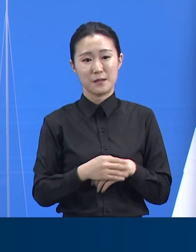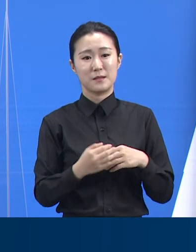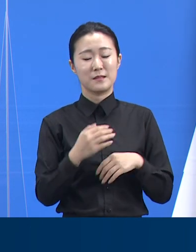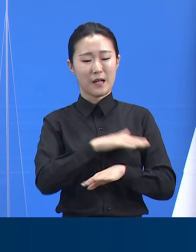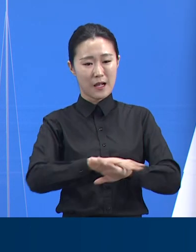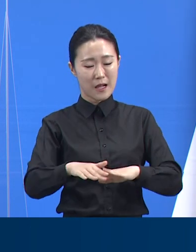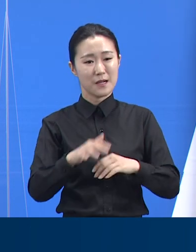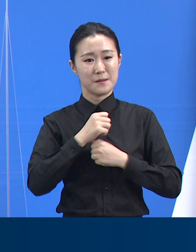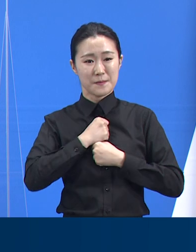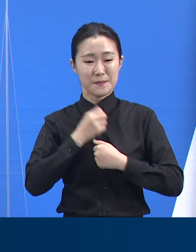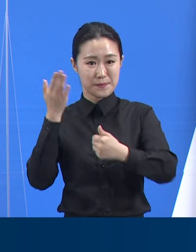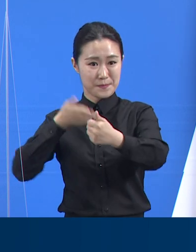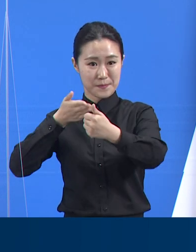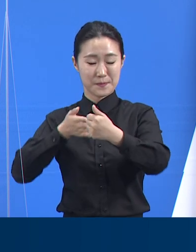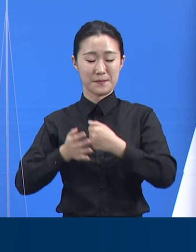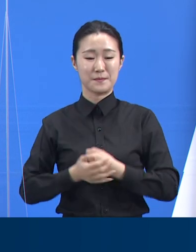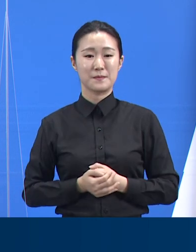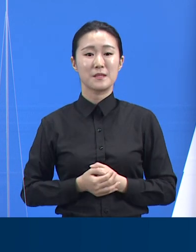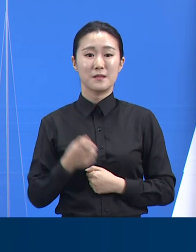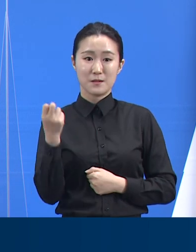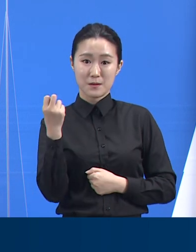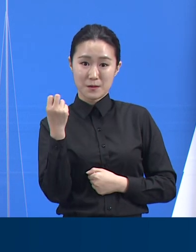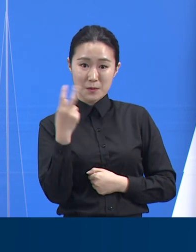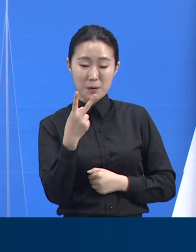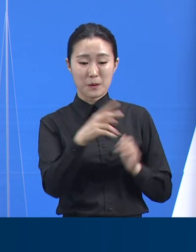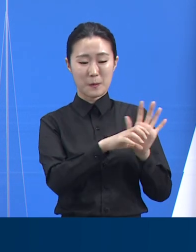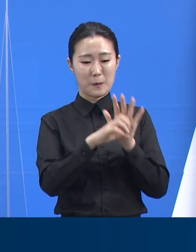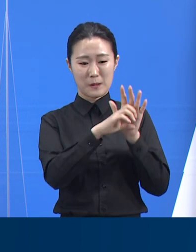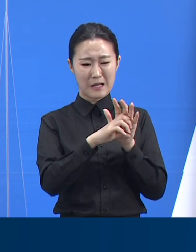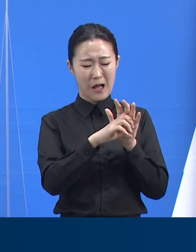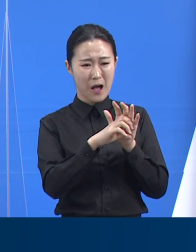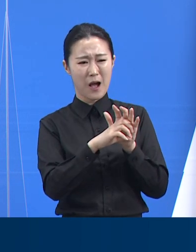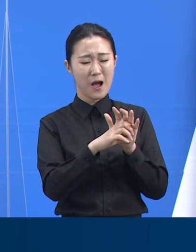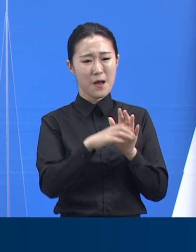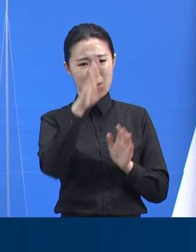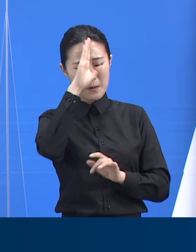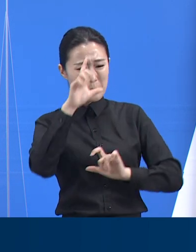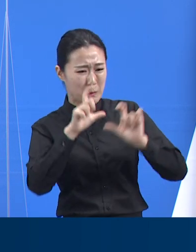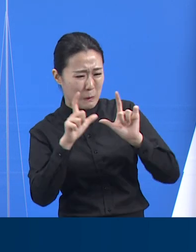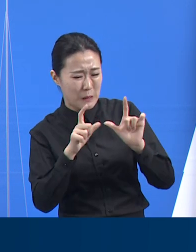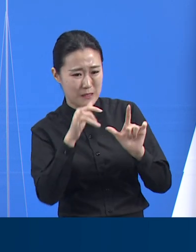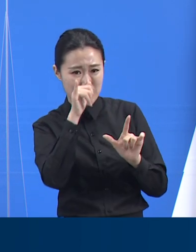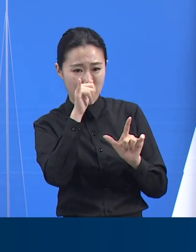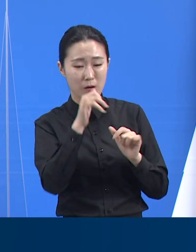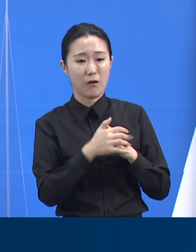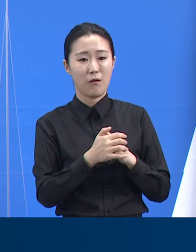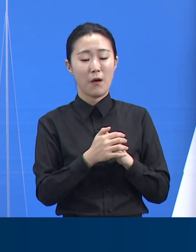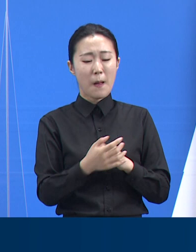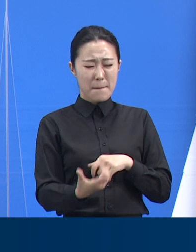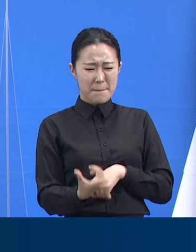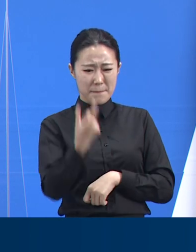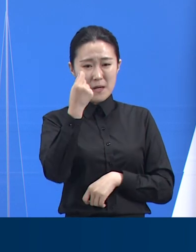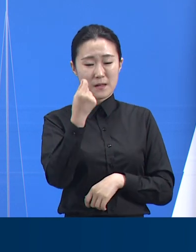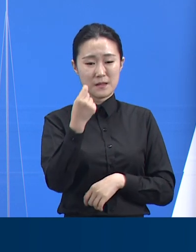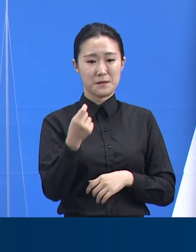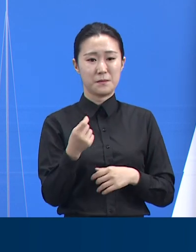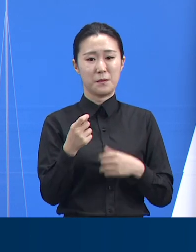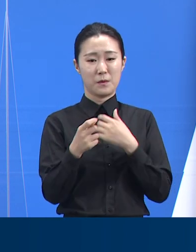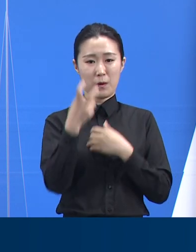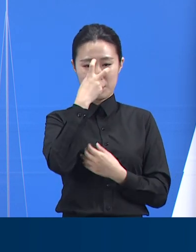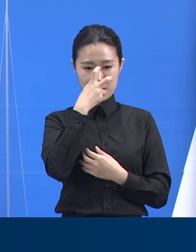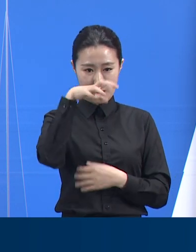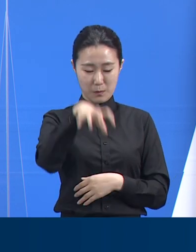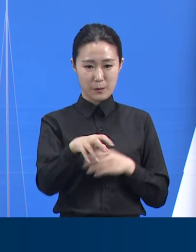바랍니다. 또한 코로나19 정상 발현 시 신속히 근처 선별진료소나 임시선별진료소 등을 방문하여